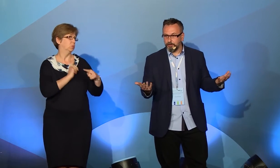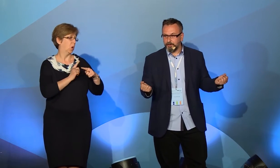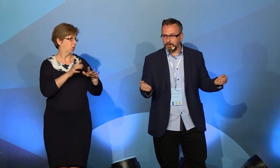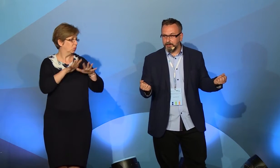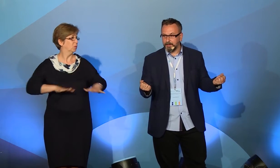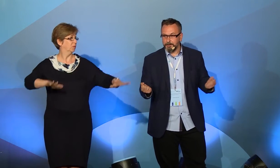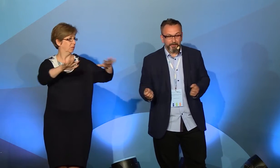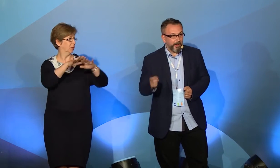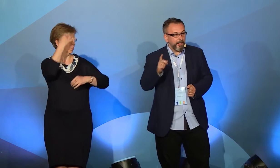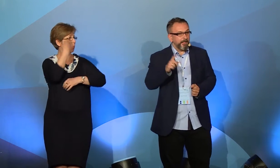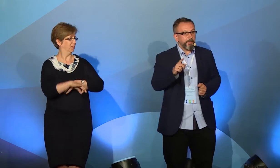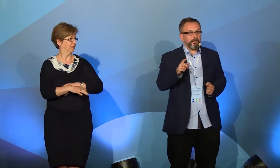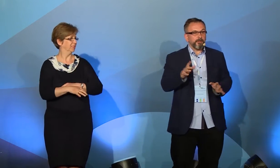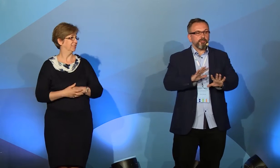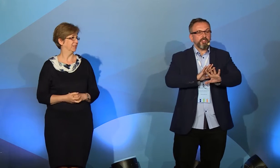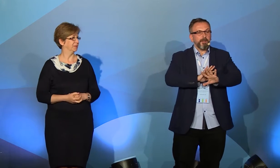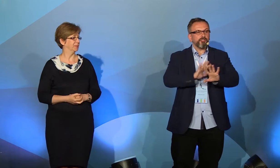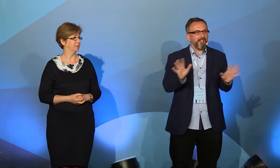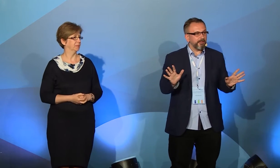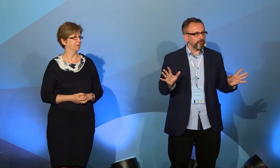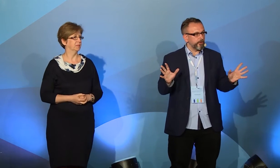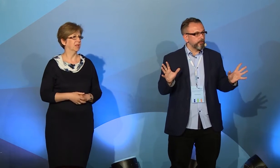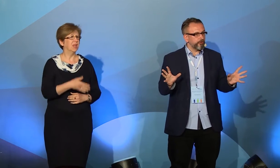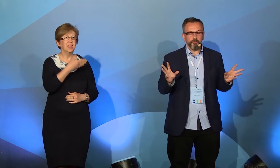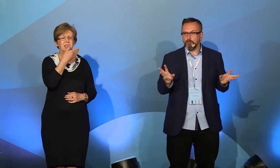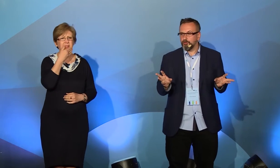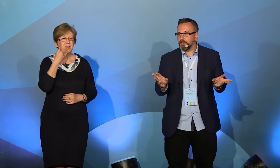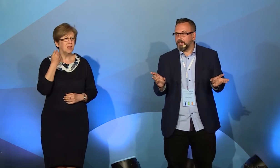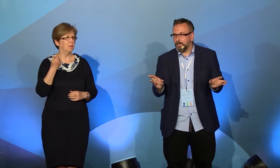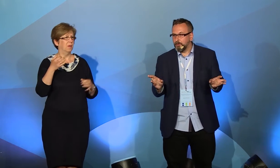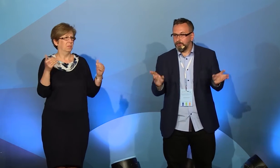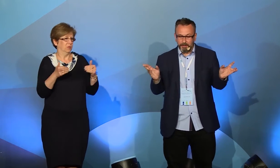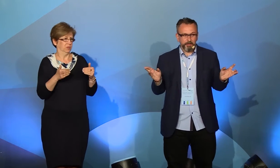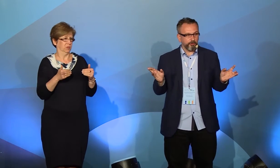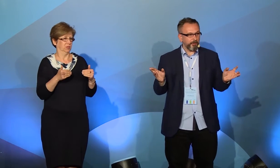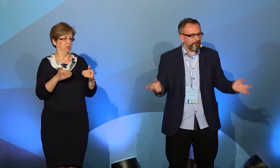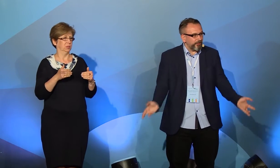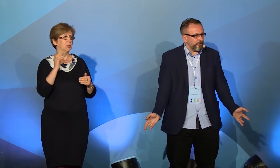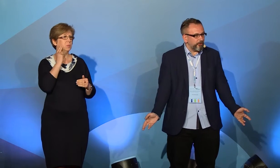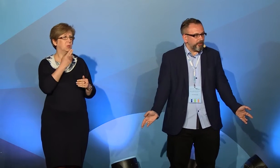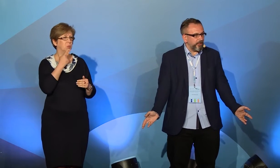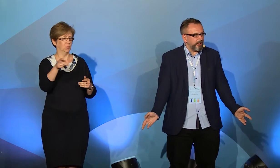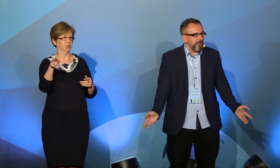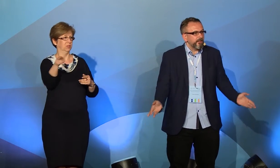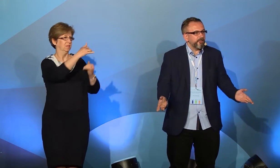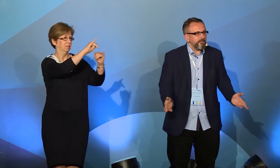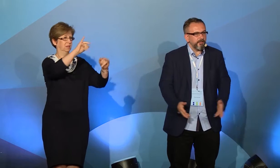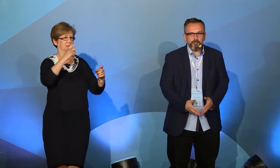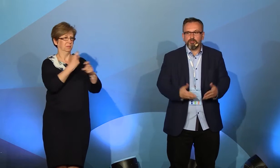uniwersyteckiej. Niech Państwo zauważę, że nie ma szansy, żeby głusi z różnych krajów innych niż Polska się tego domyślili. Co więcej, większość